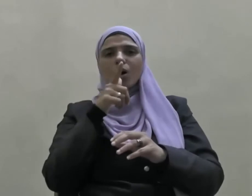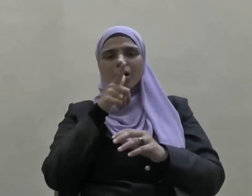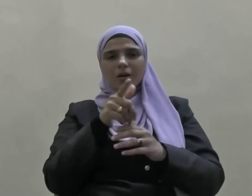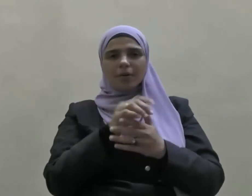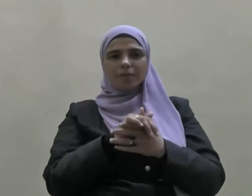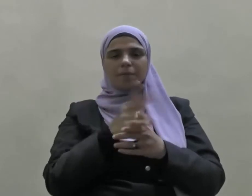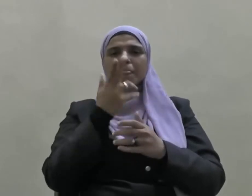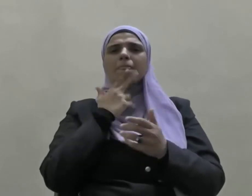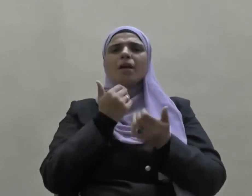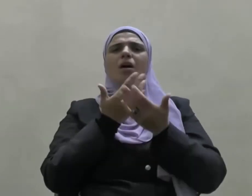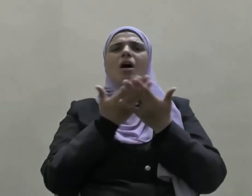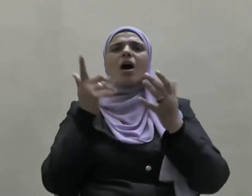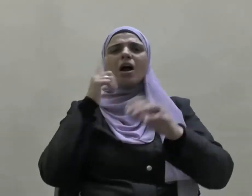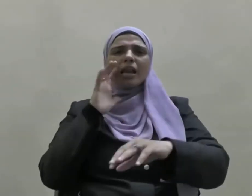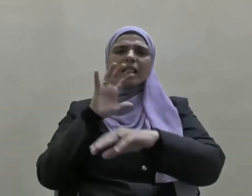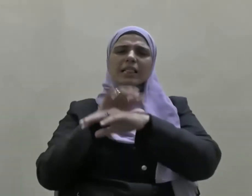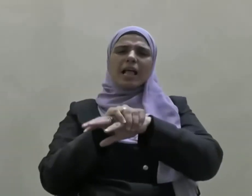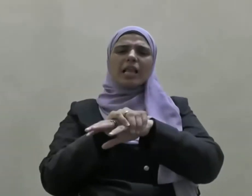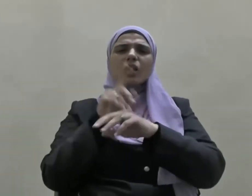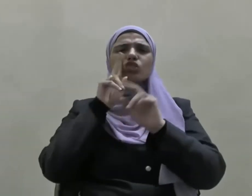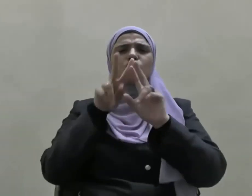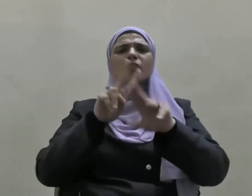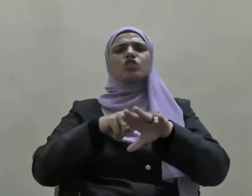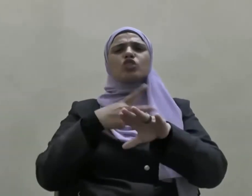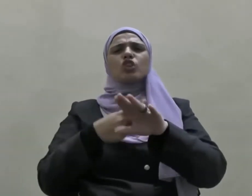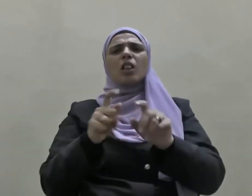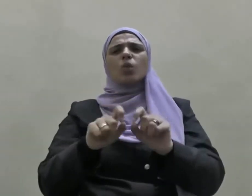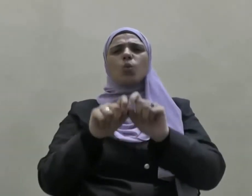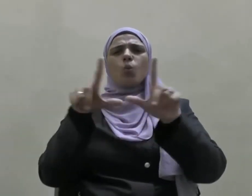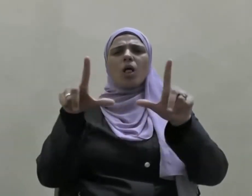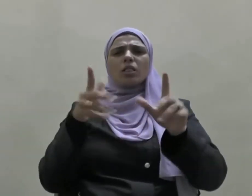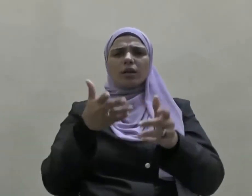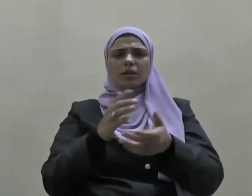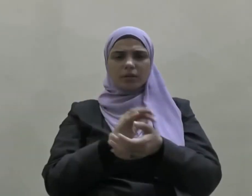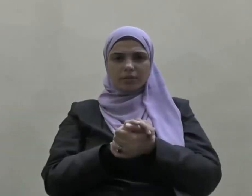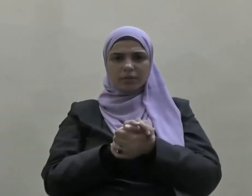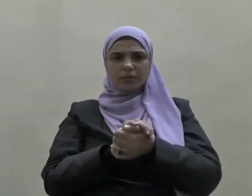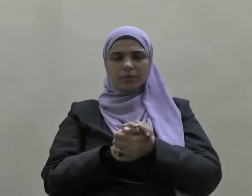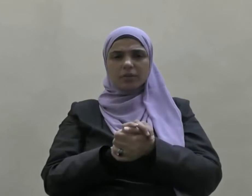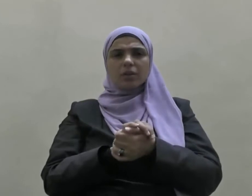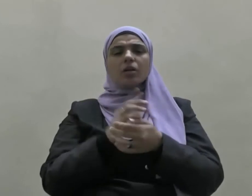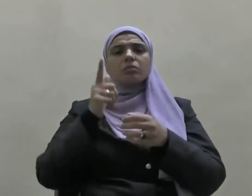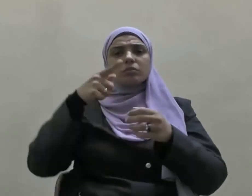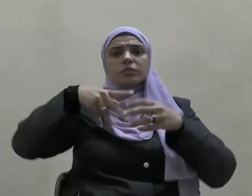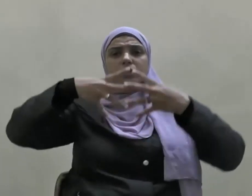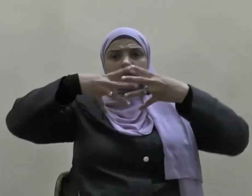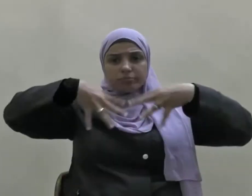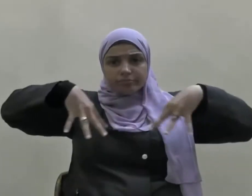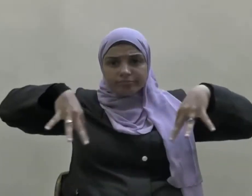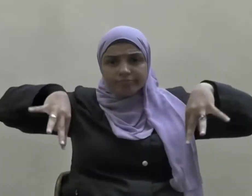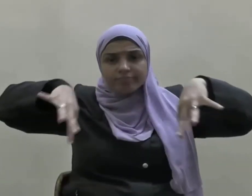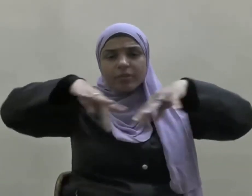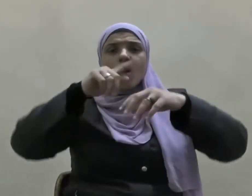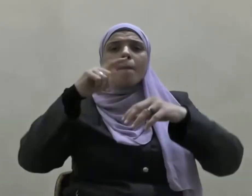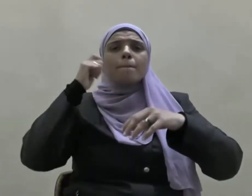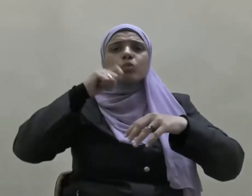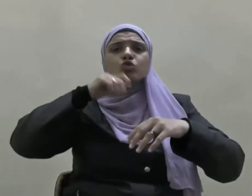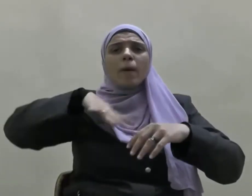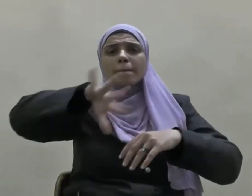عنه خير دليل وشاهد على ذلك فقد حاصره المجرمون